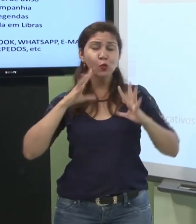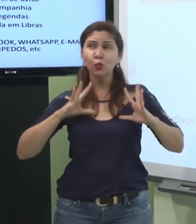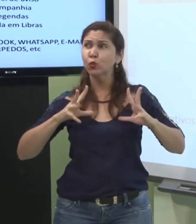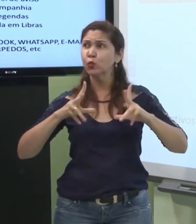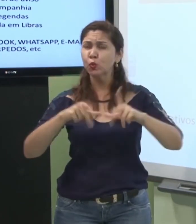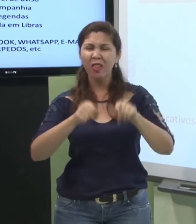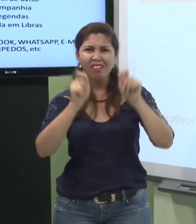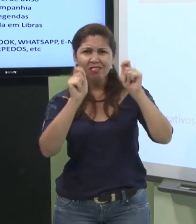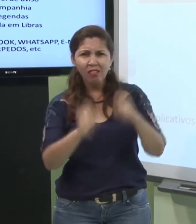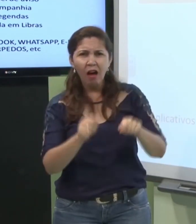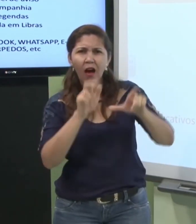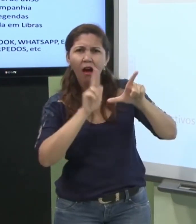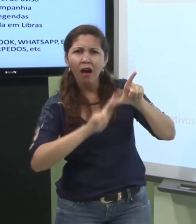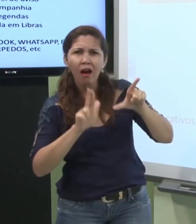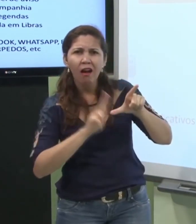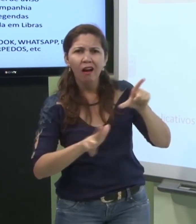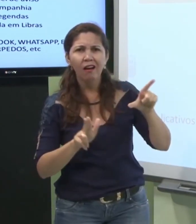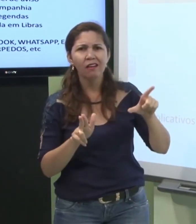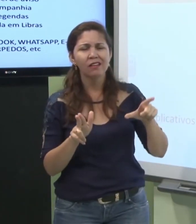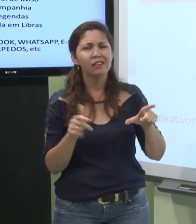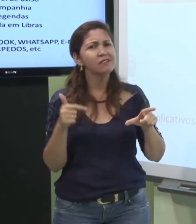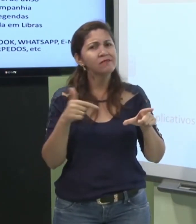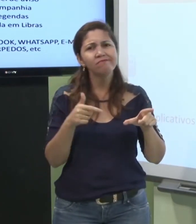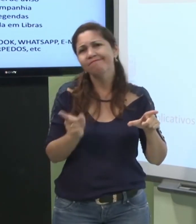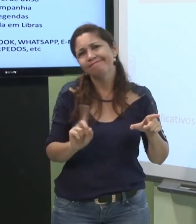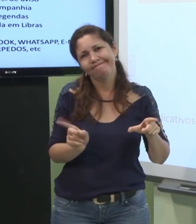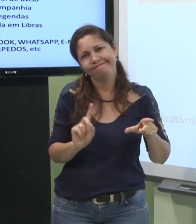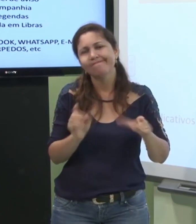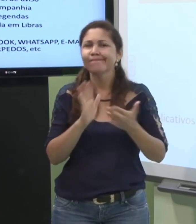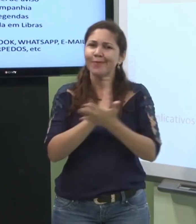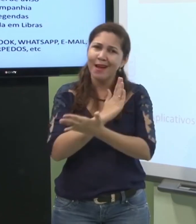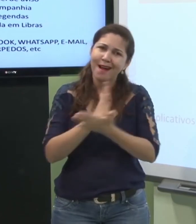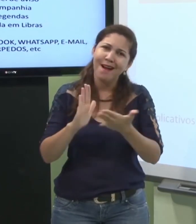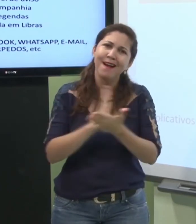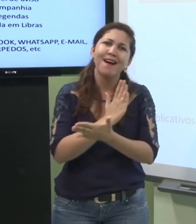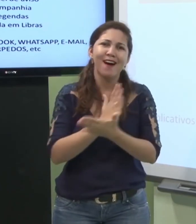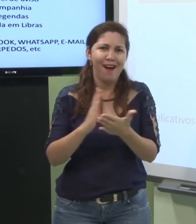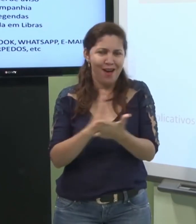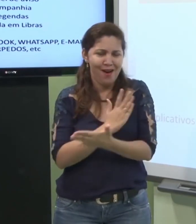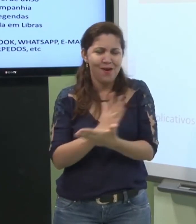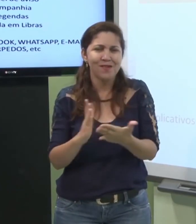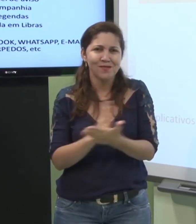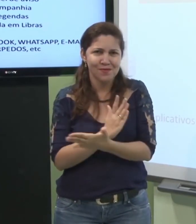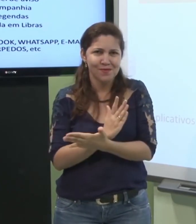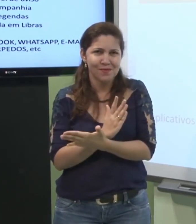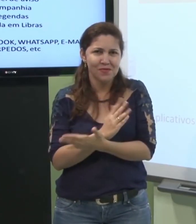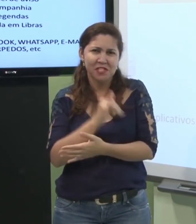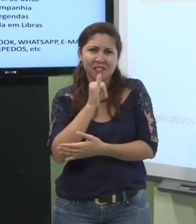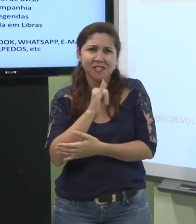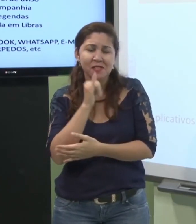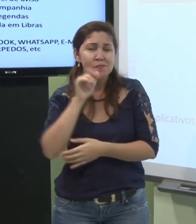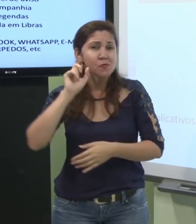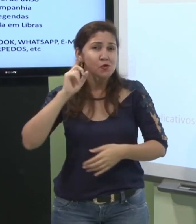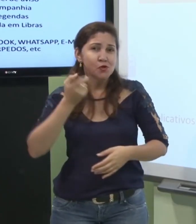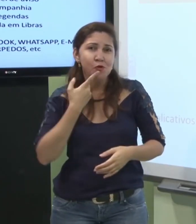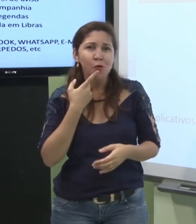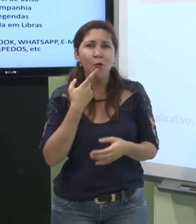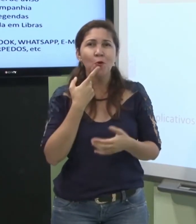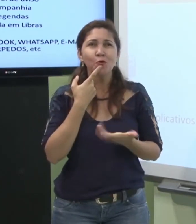conseguem acompanhar a legenda? Não. Alguns conseguem acompanhar a legenda. Às vezes, o